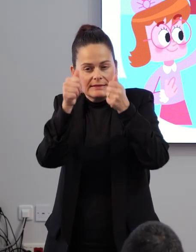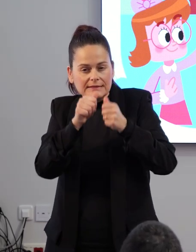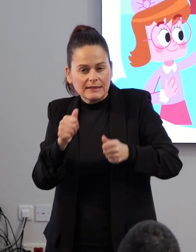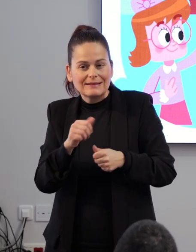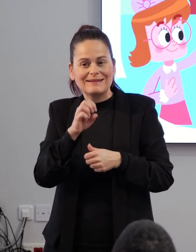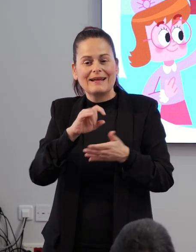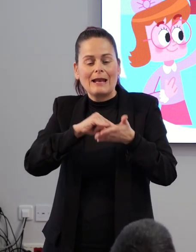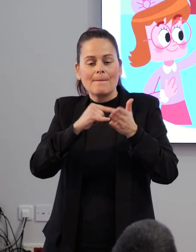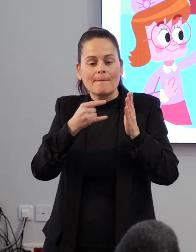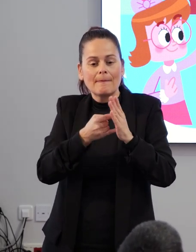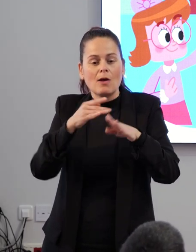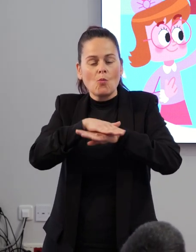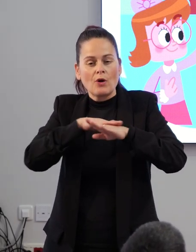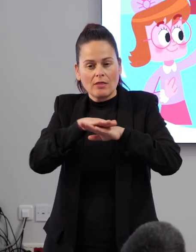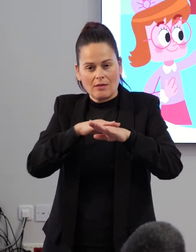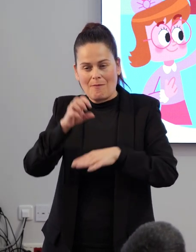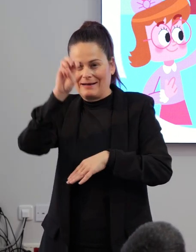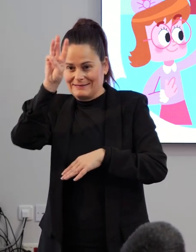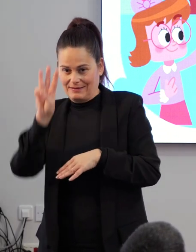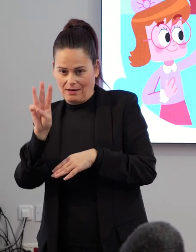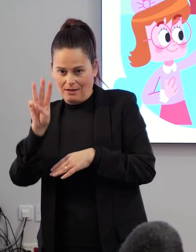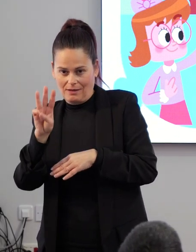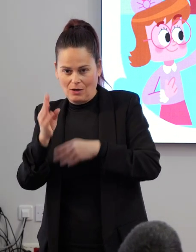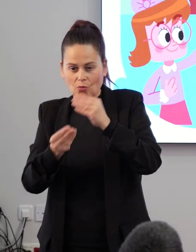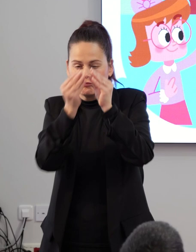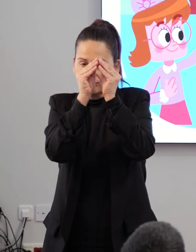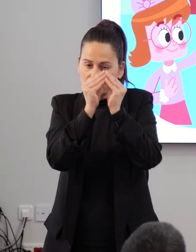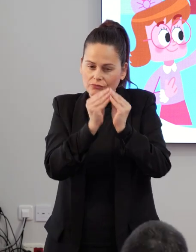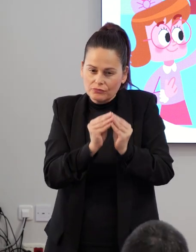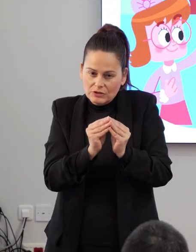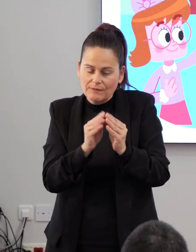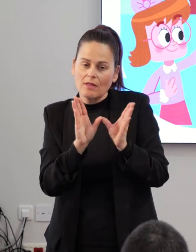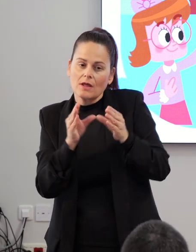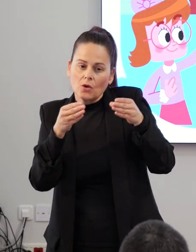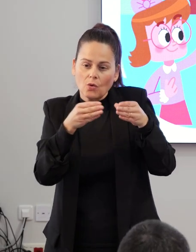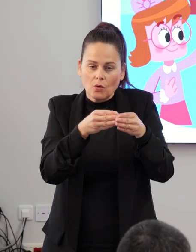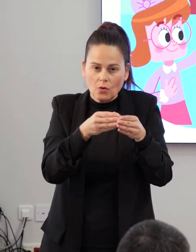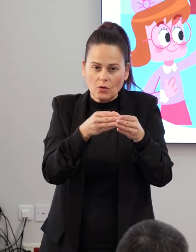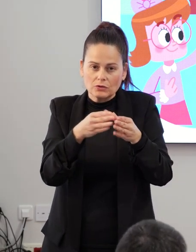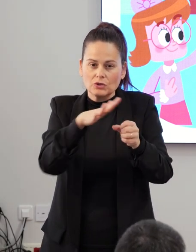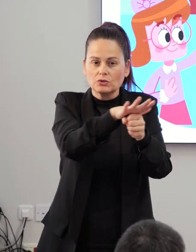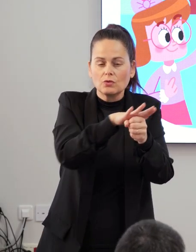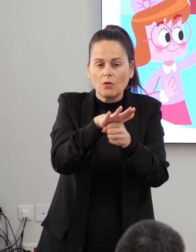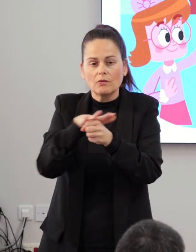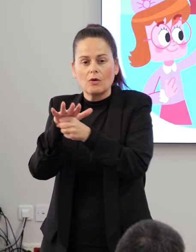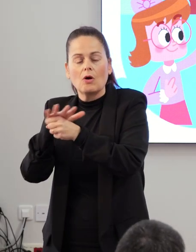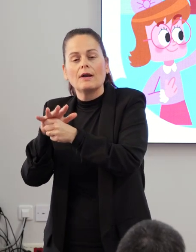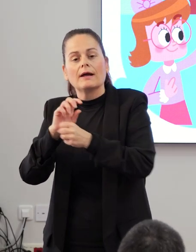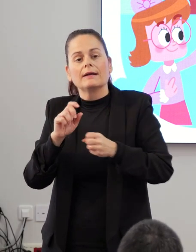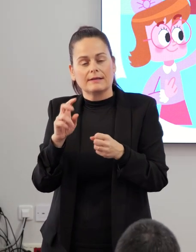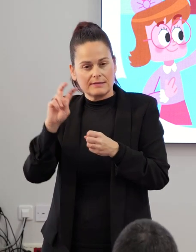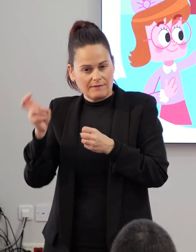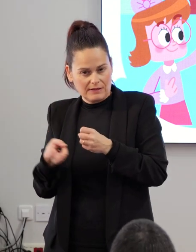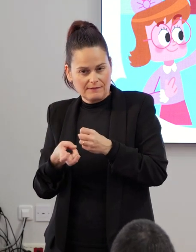plan municipal de discapacidad, que se realizará de manera conjunta entre las distintas áreas municipales del ayuntamiento,